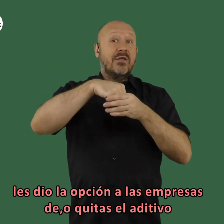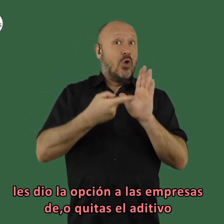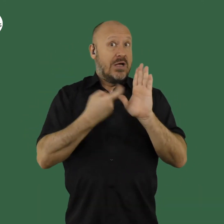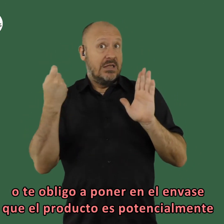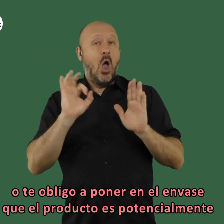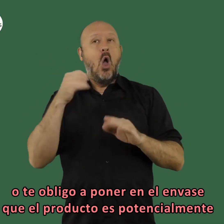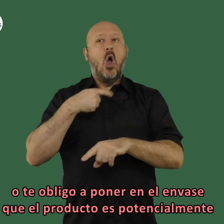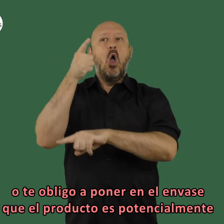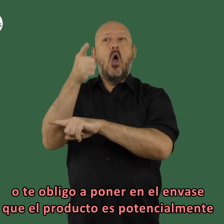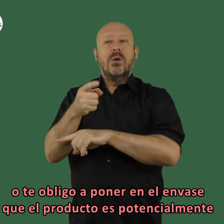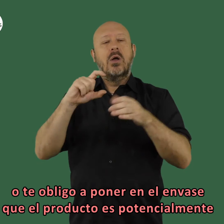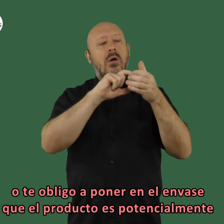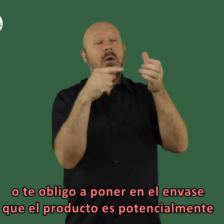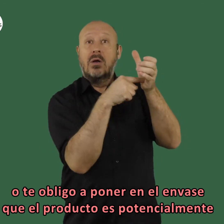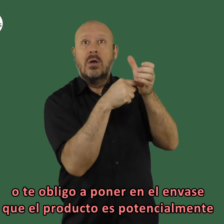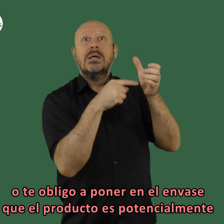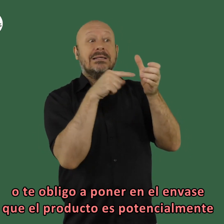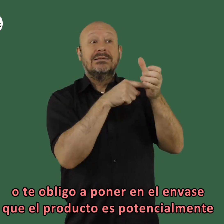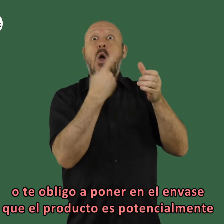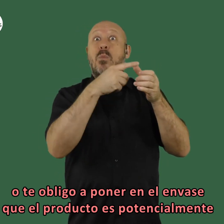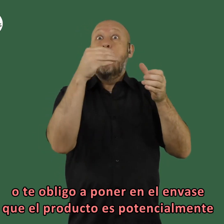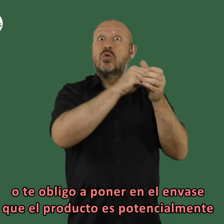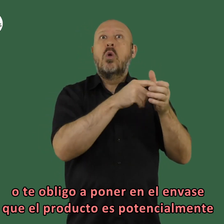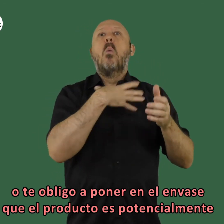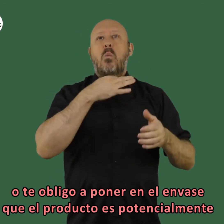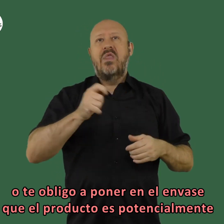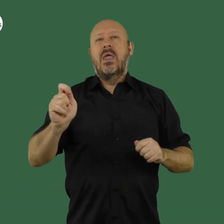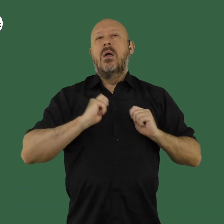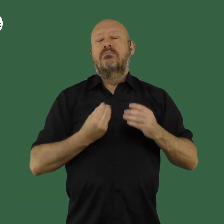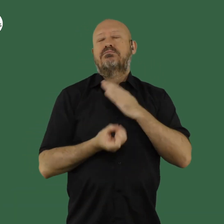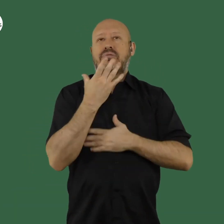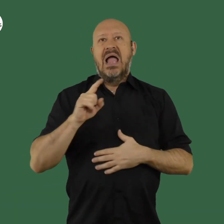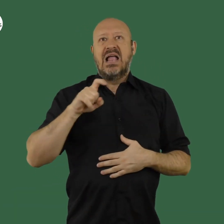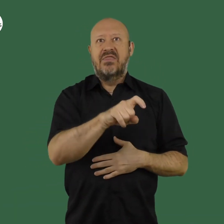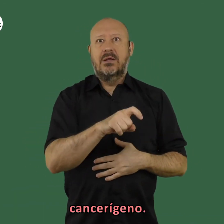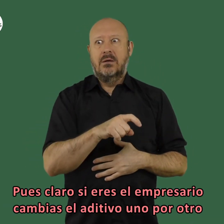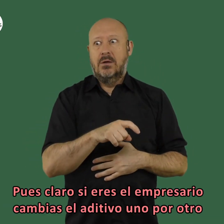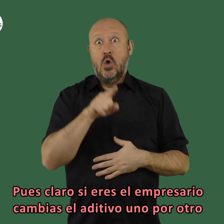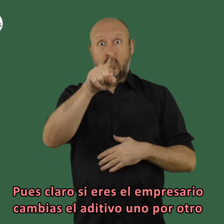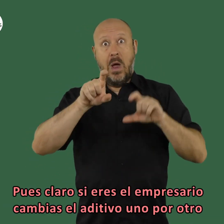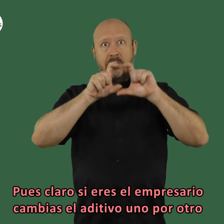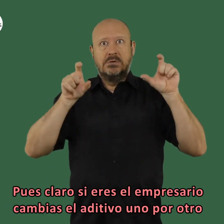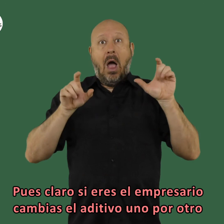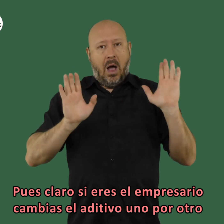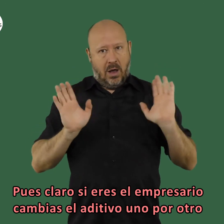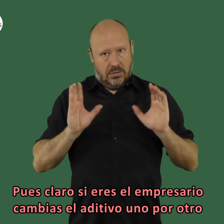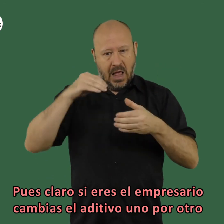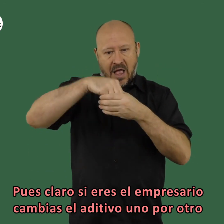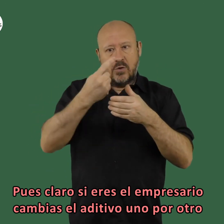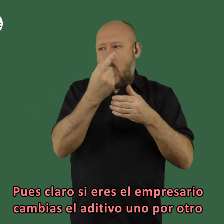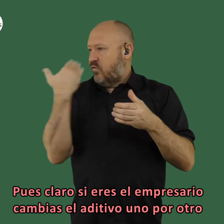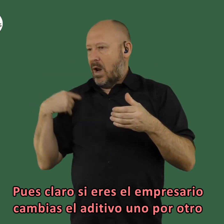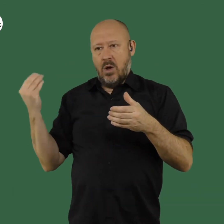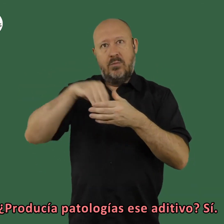quitas el aditivo o te obligó a poner en el envase que el producto es potencialmente cancerígeno pues claro si eres el empresario